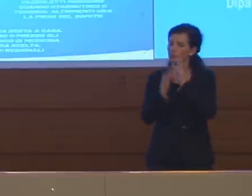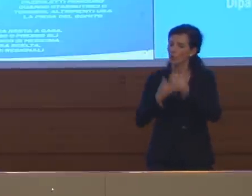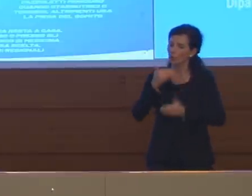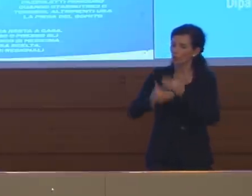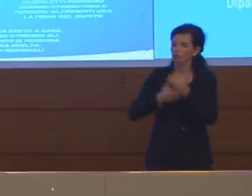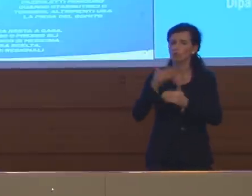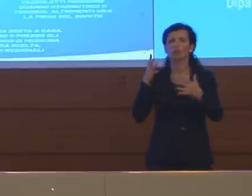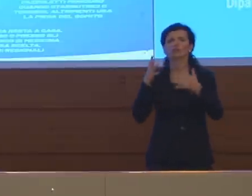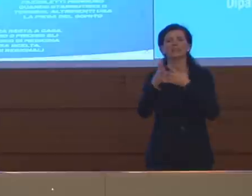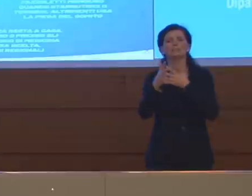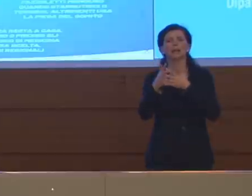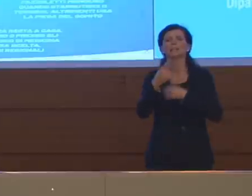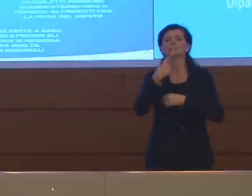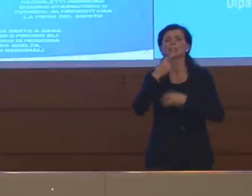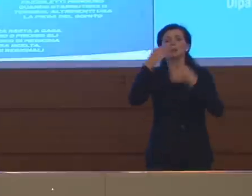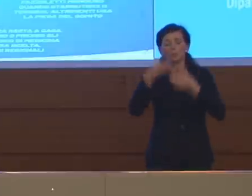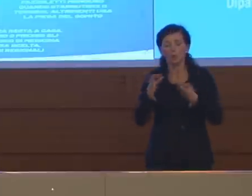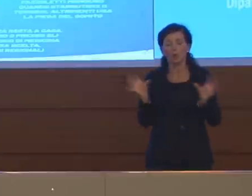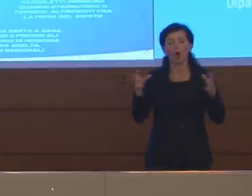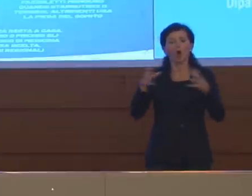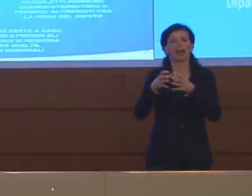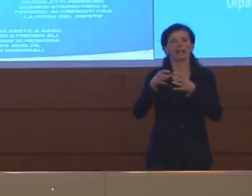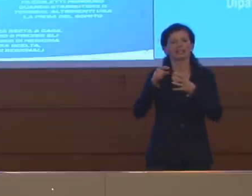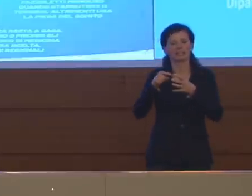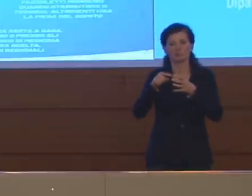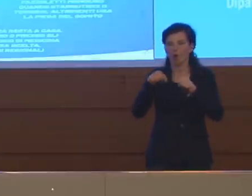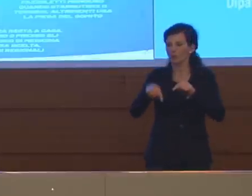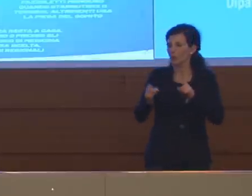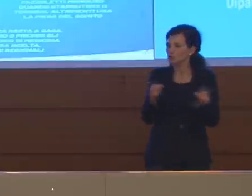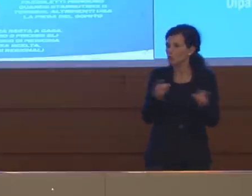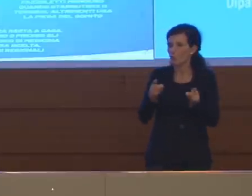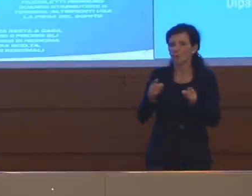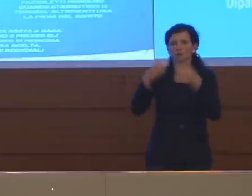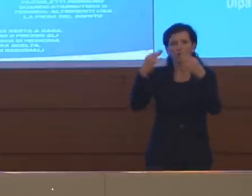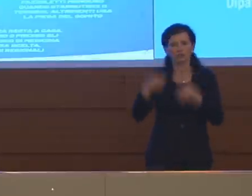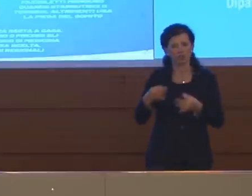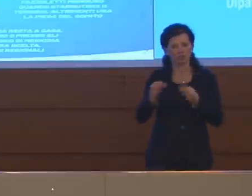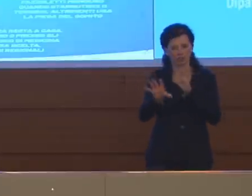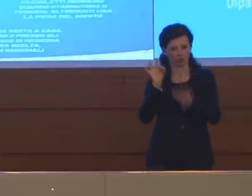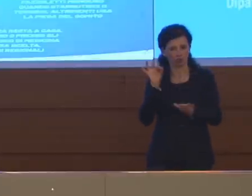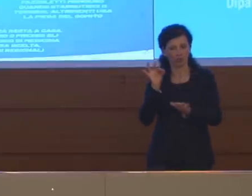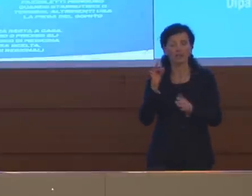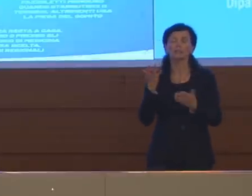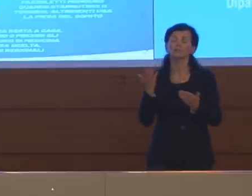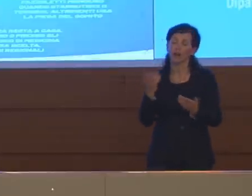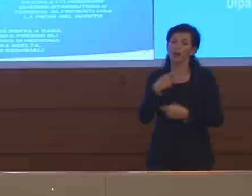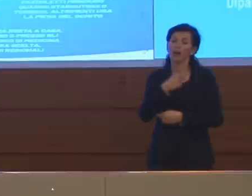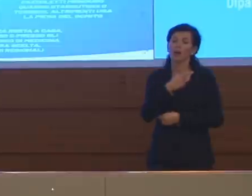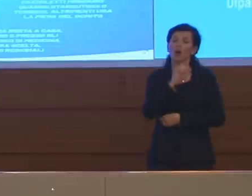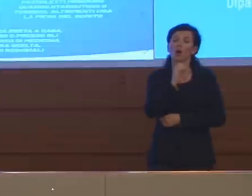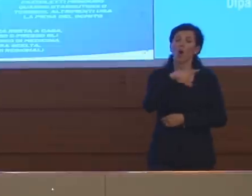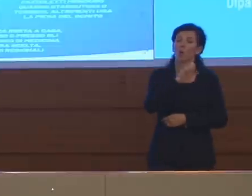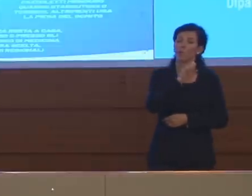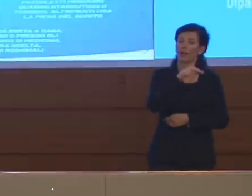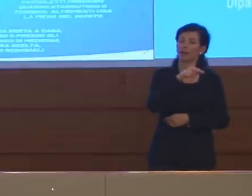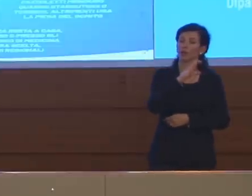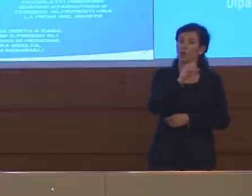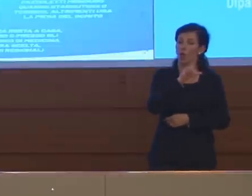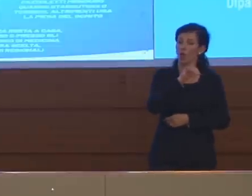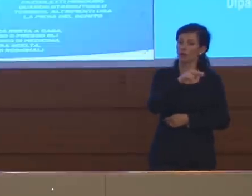organismi che stanno, diciamo, codicidendo la gestione dell'emergenza e lamenta un'assoluta assenza di,